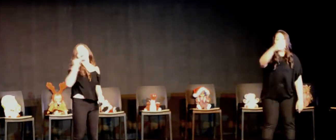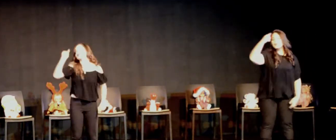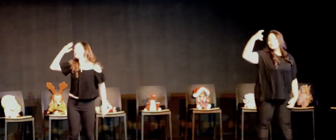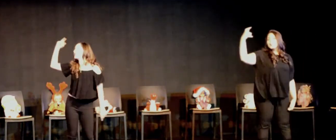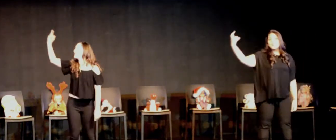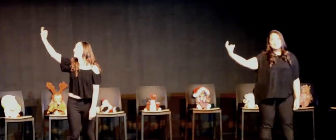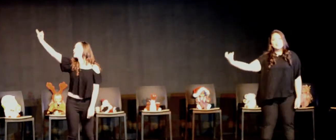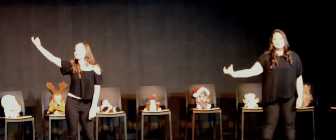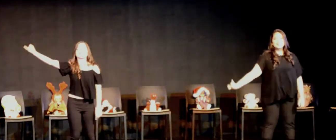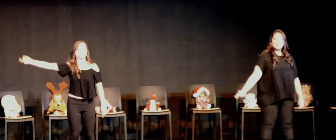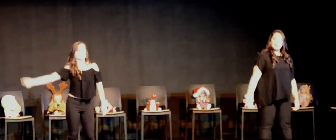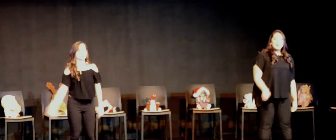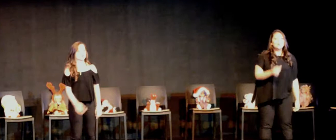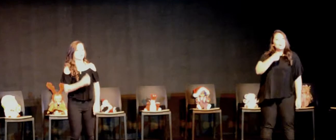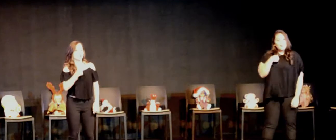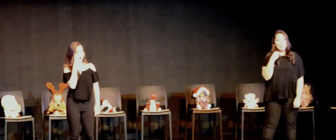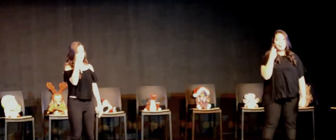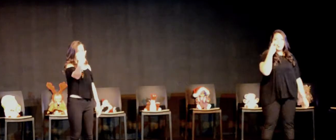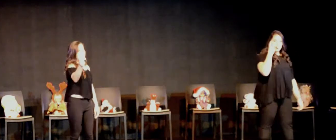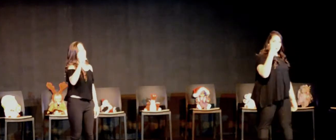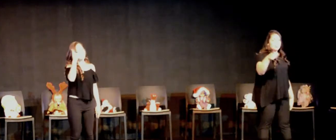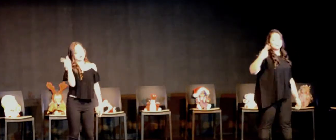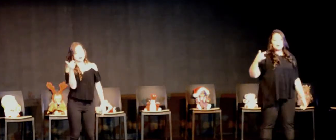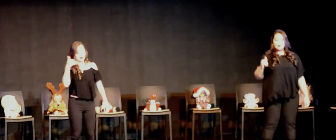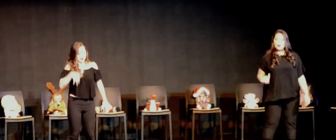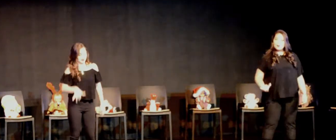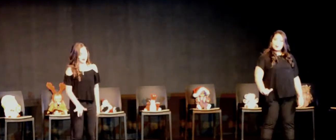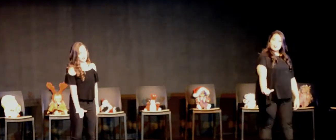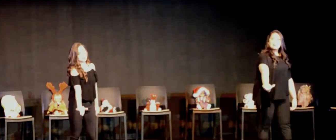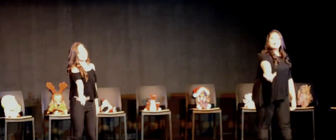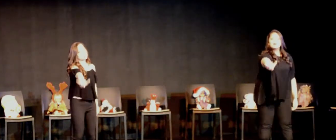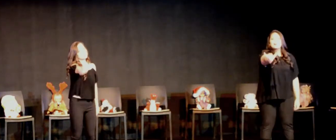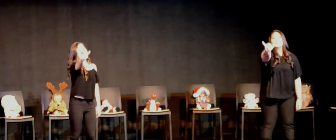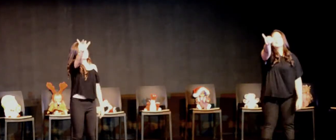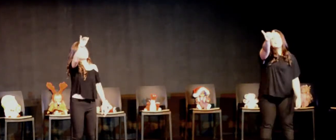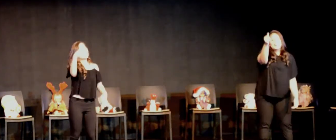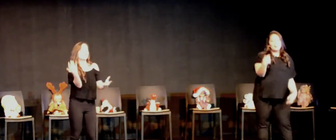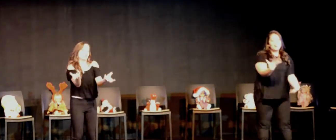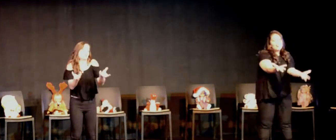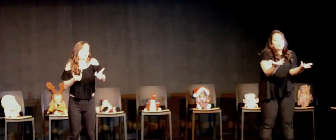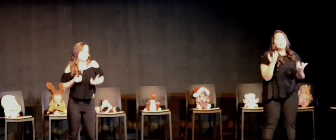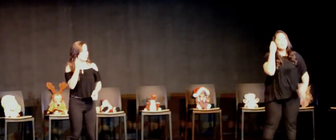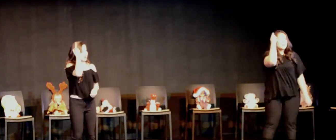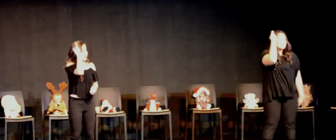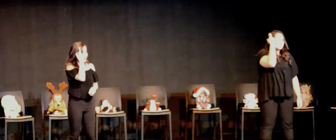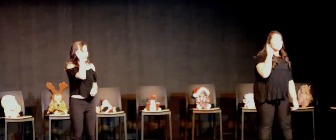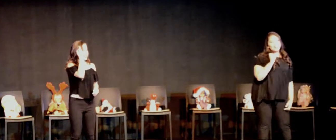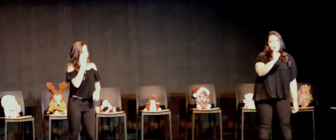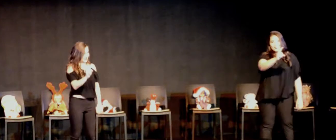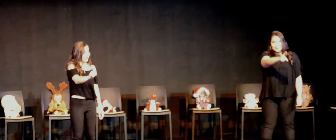sueños Voy a leerte siempre muy lentamente Quiero entenderte